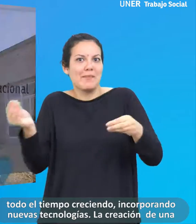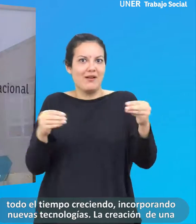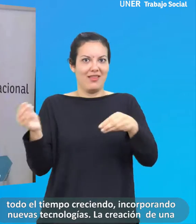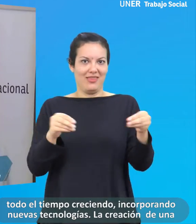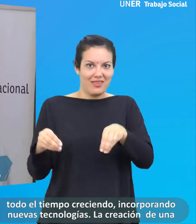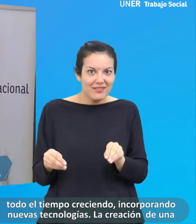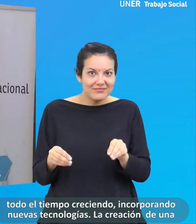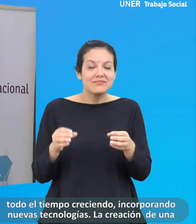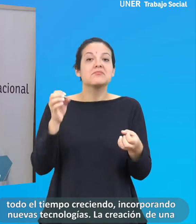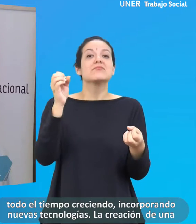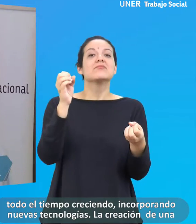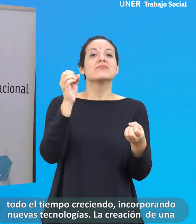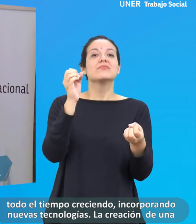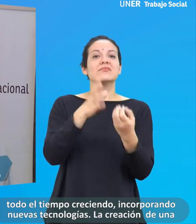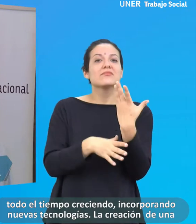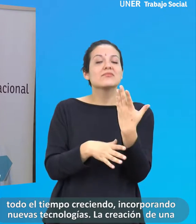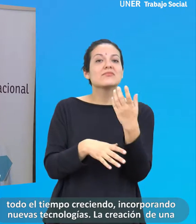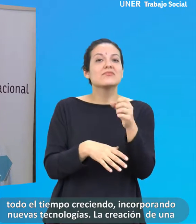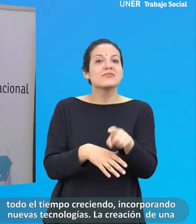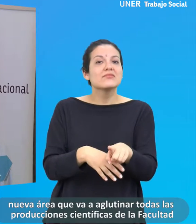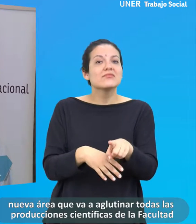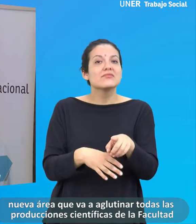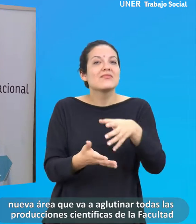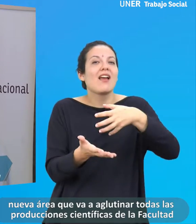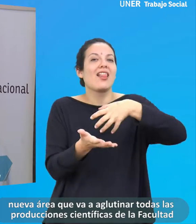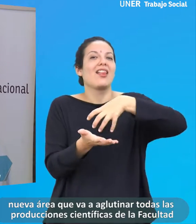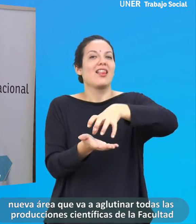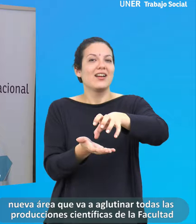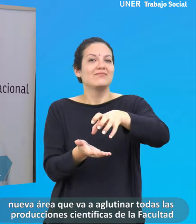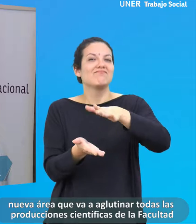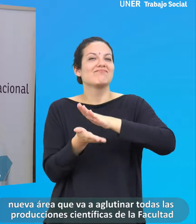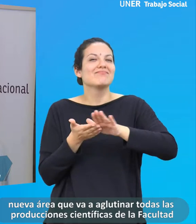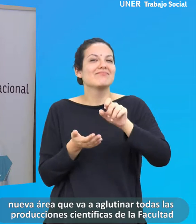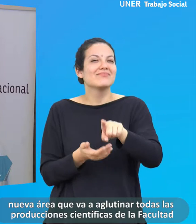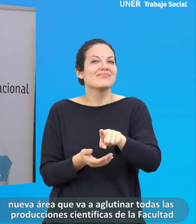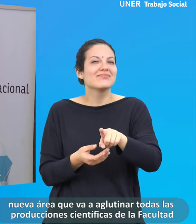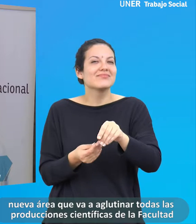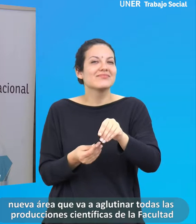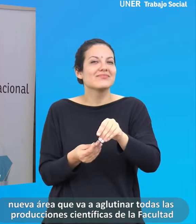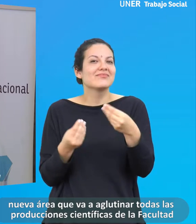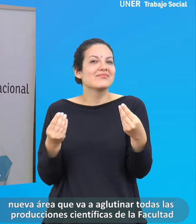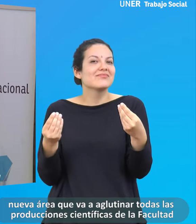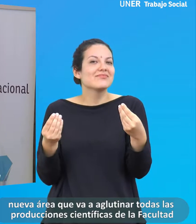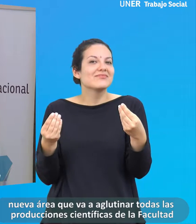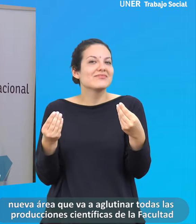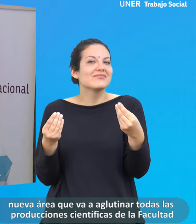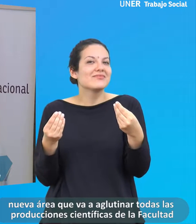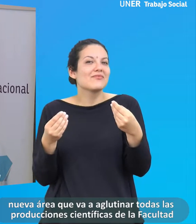La creación de una nueva área que va a aglutinar